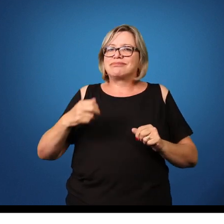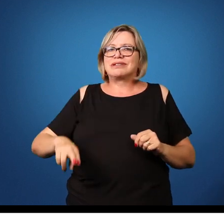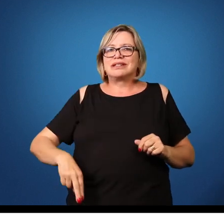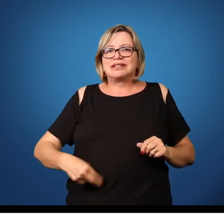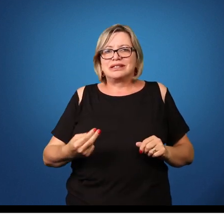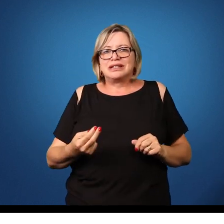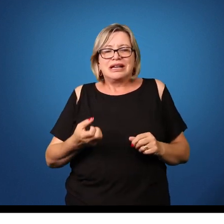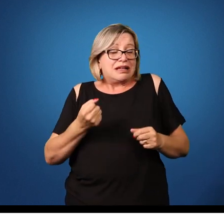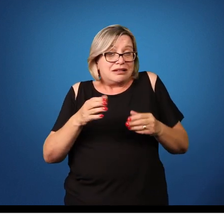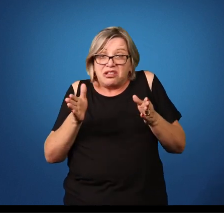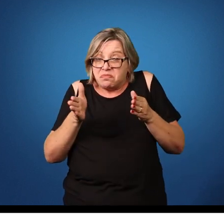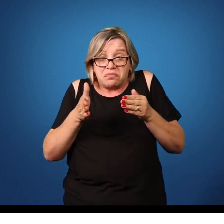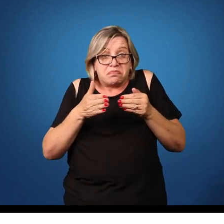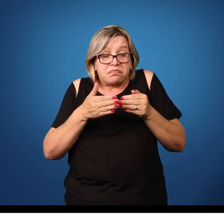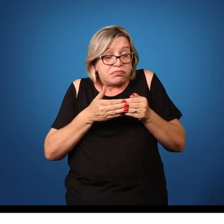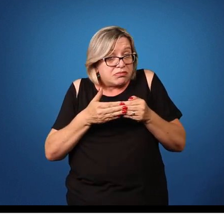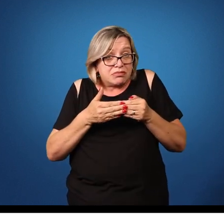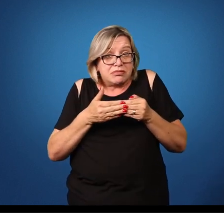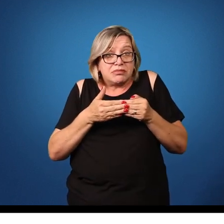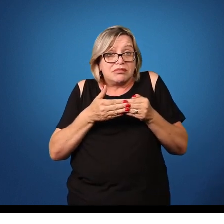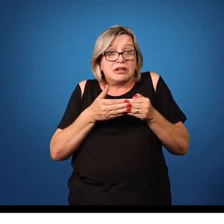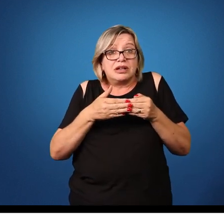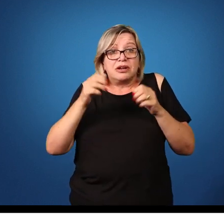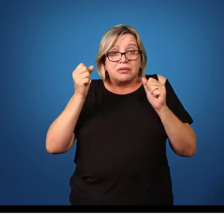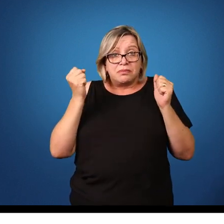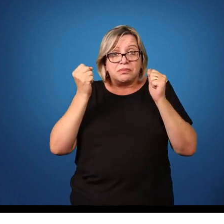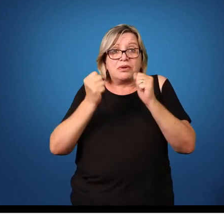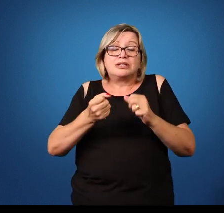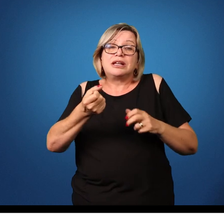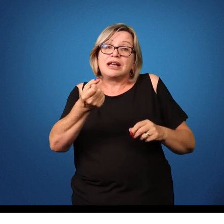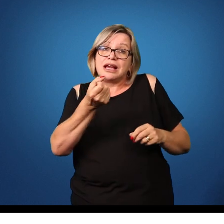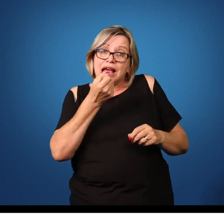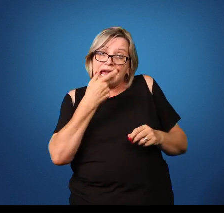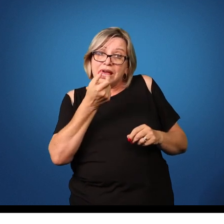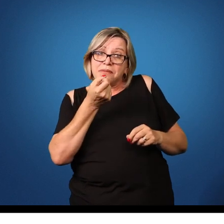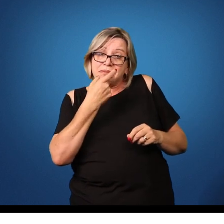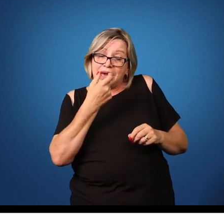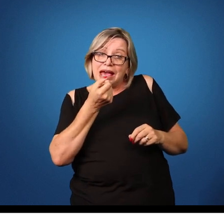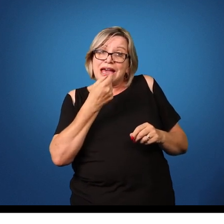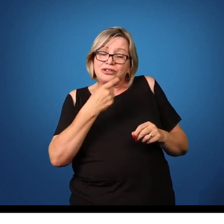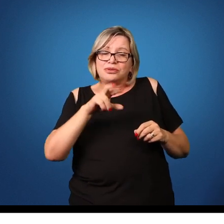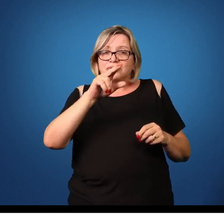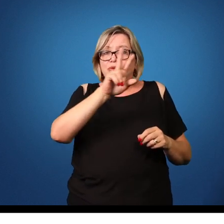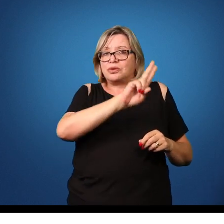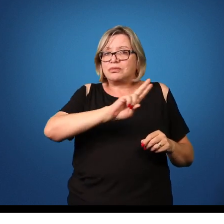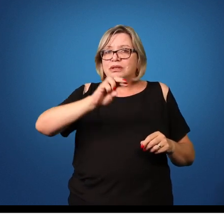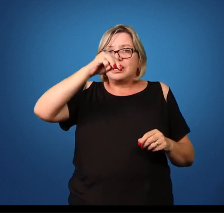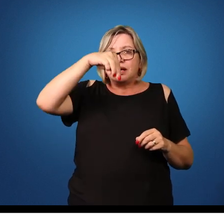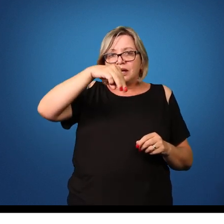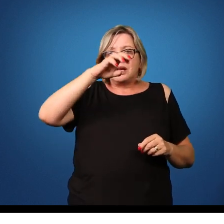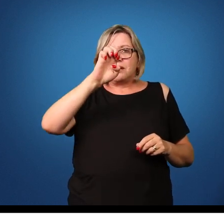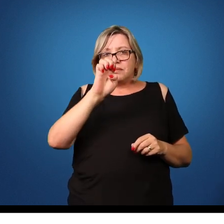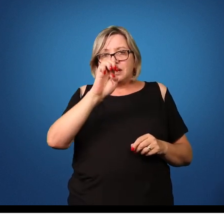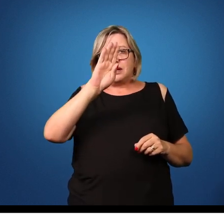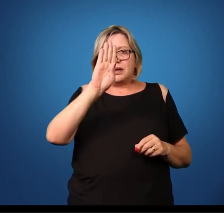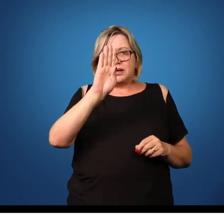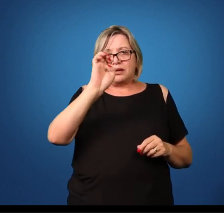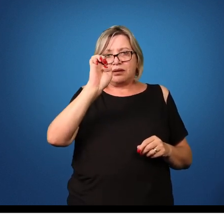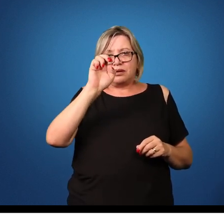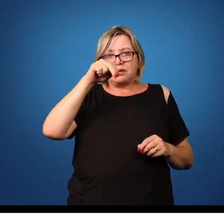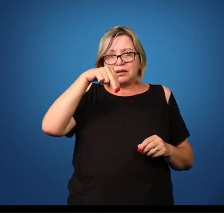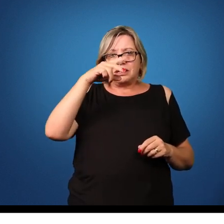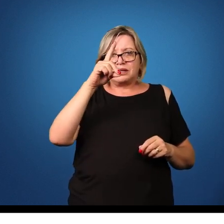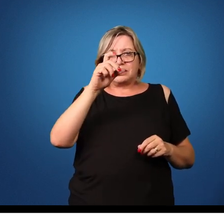ocorre-se a obstrução intestinal, medicamentos como o memendazol já são bem eficientes contra esse parasita